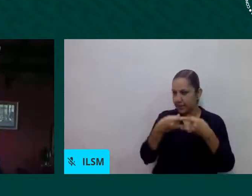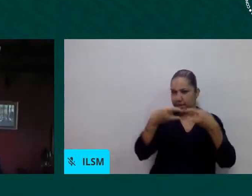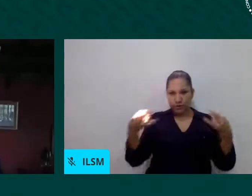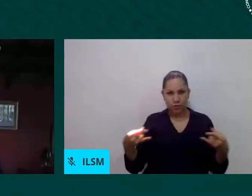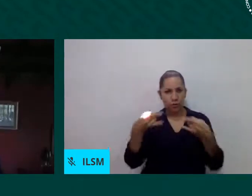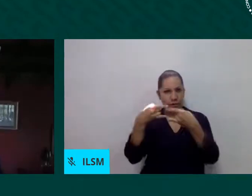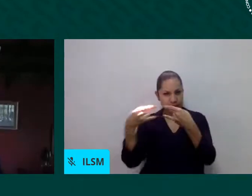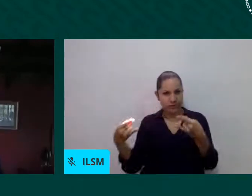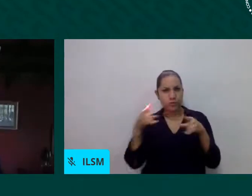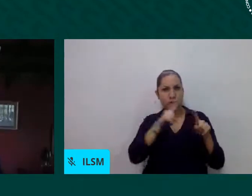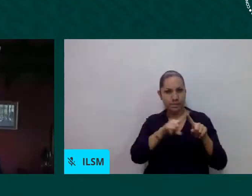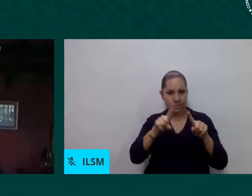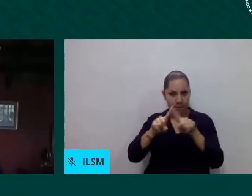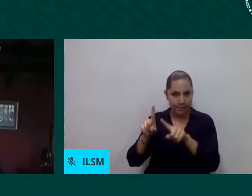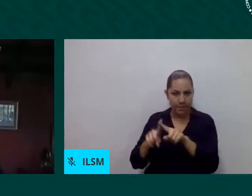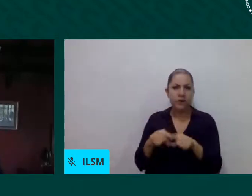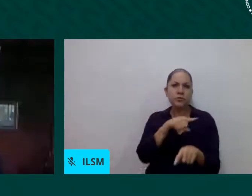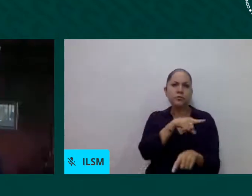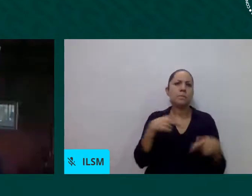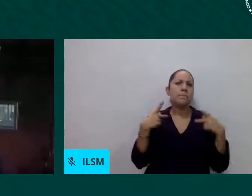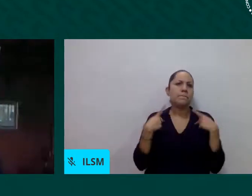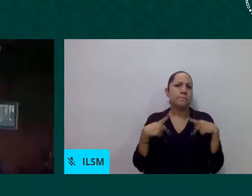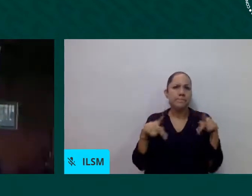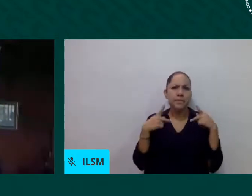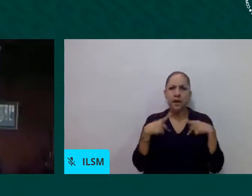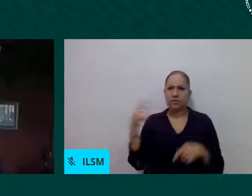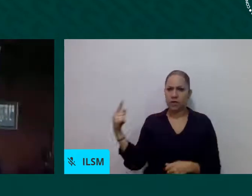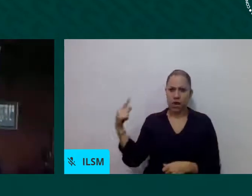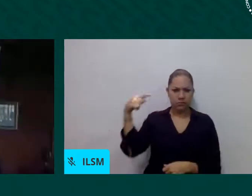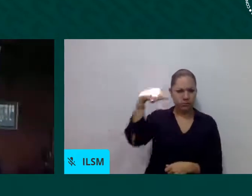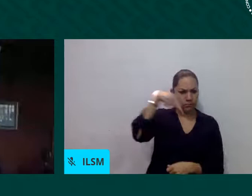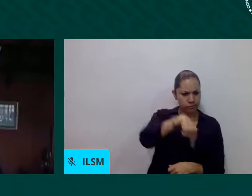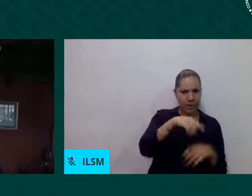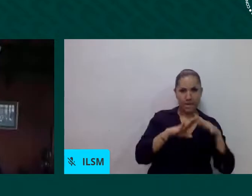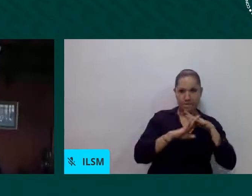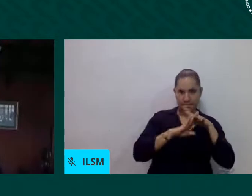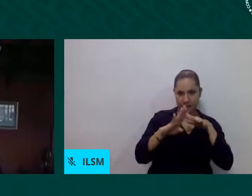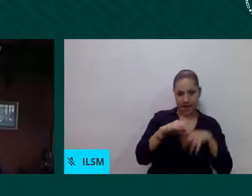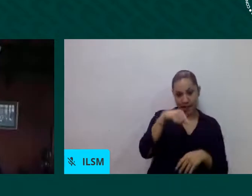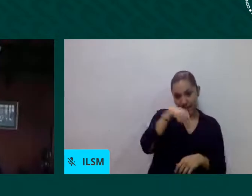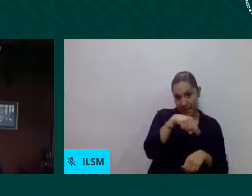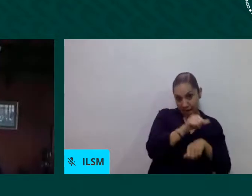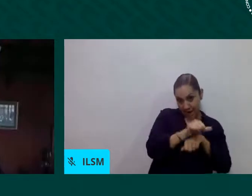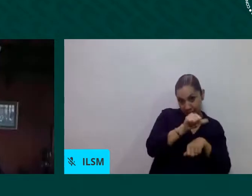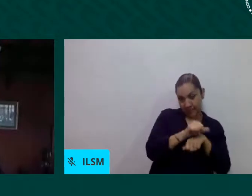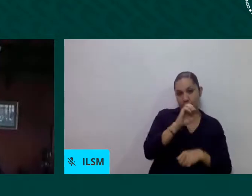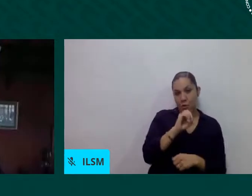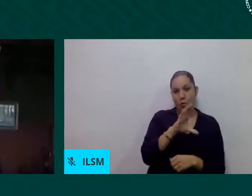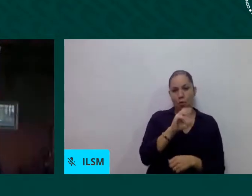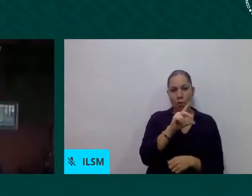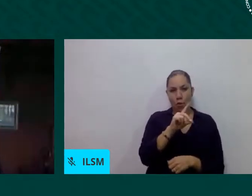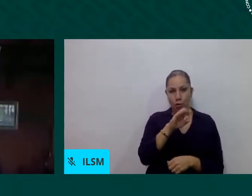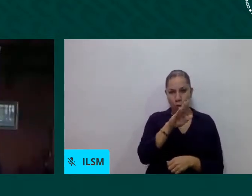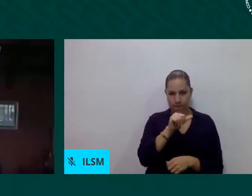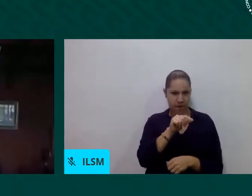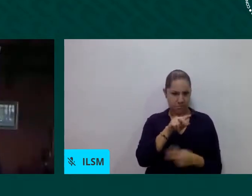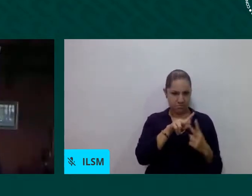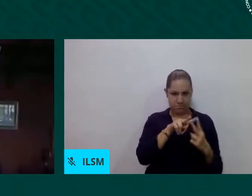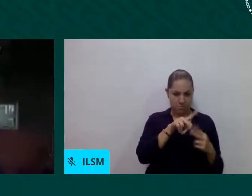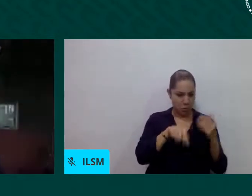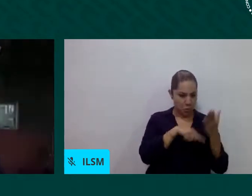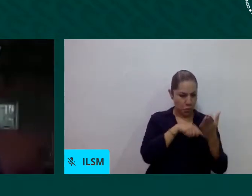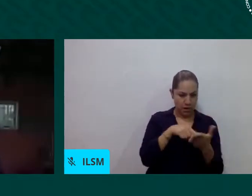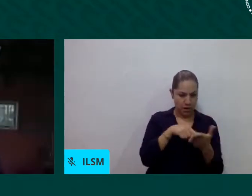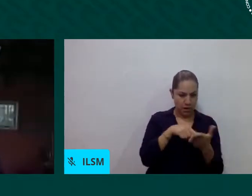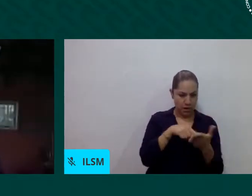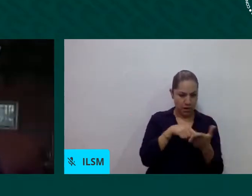vino acá a Argentina o a Córdoba, como es el caso de mis abuelos, a desarrollar un proyecto de